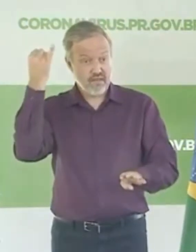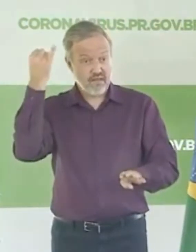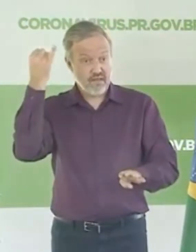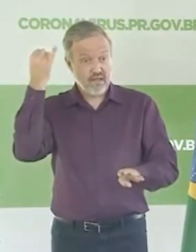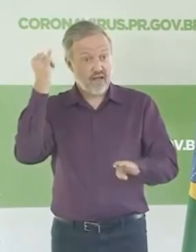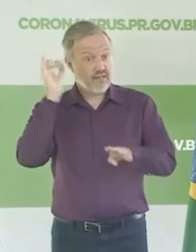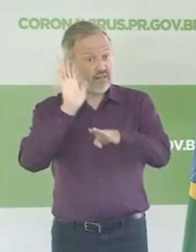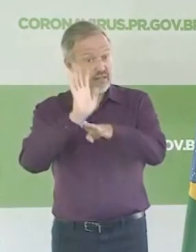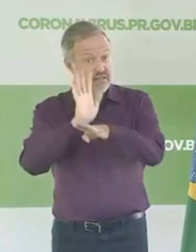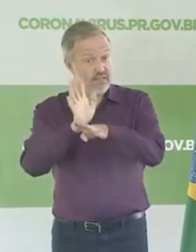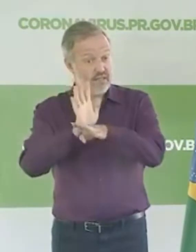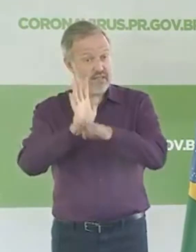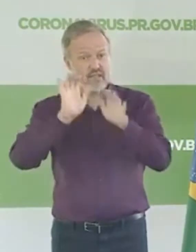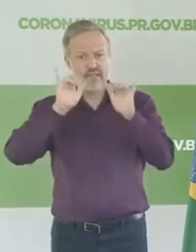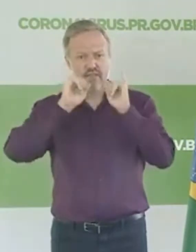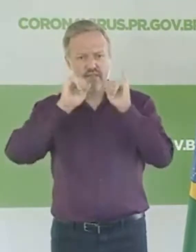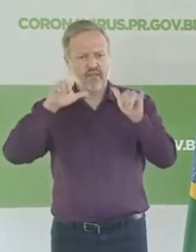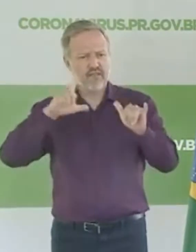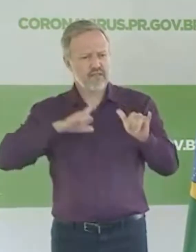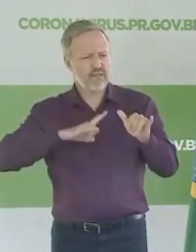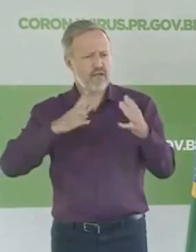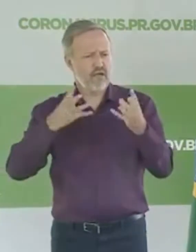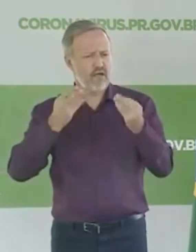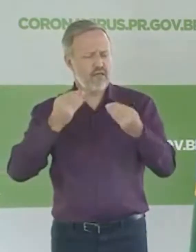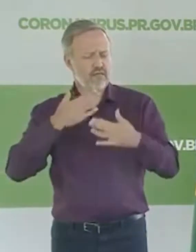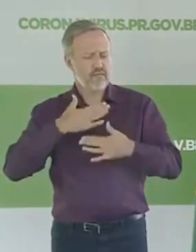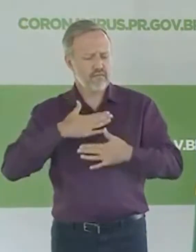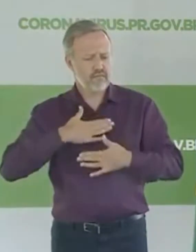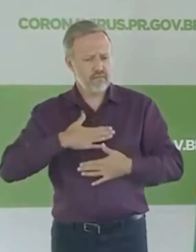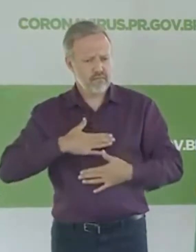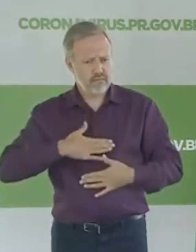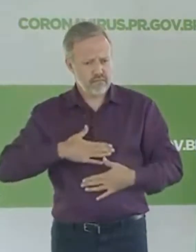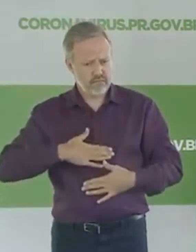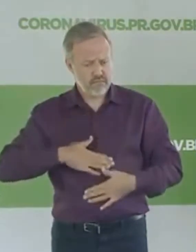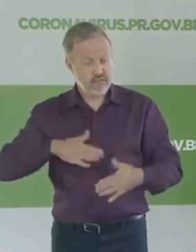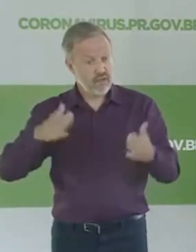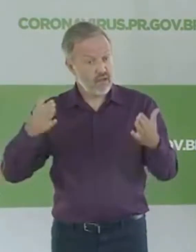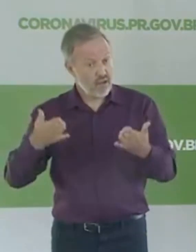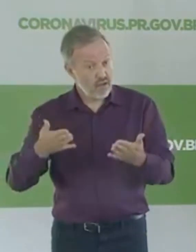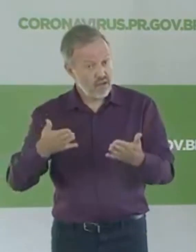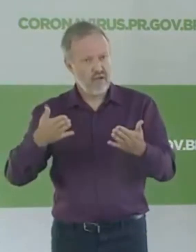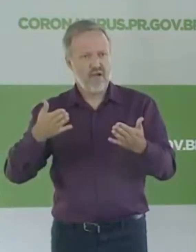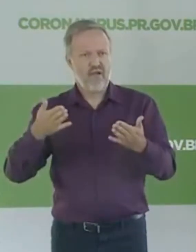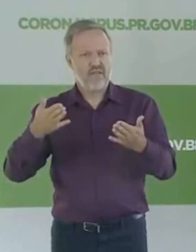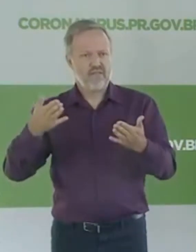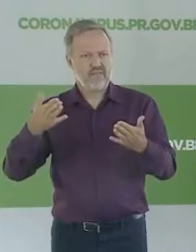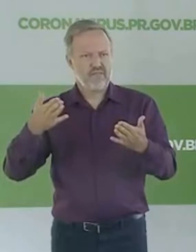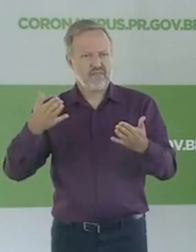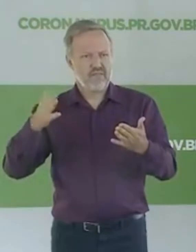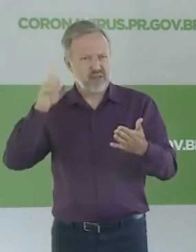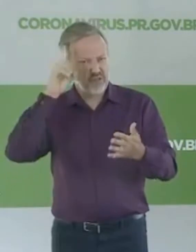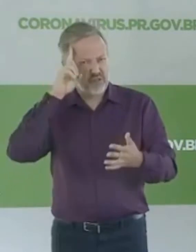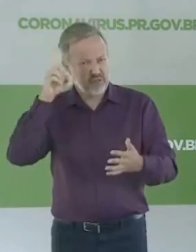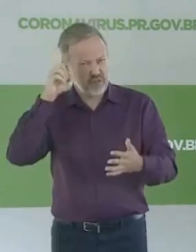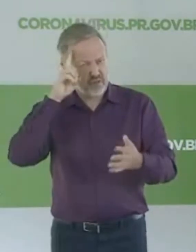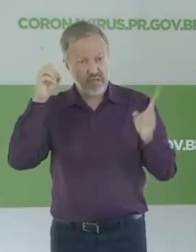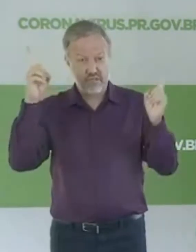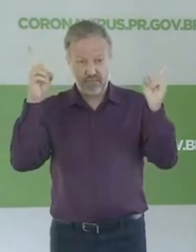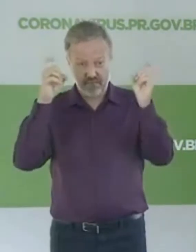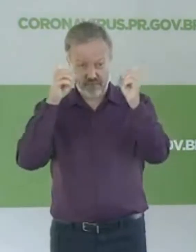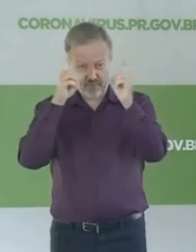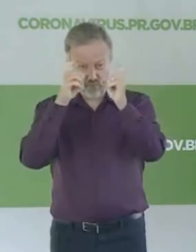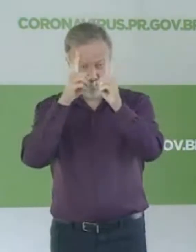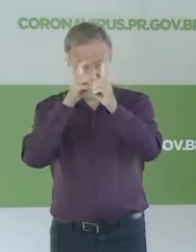falando. Primeiro, ter muita paciência, muita calma. É um período difícil que vai requerer muita